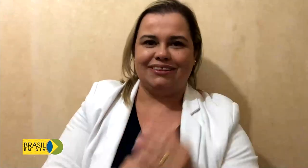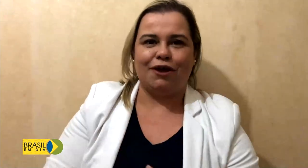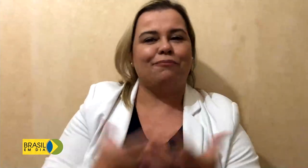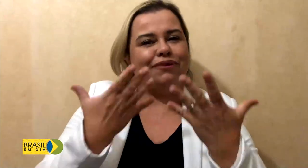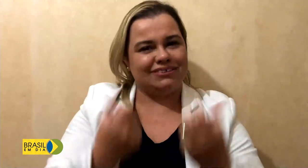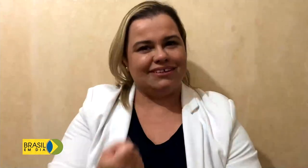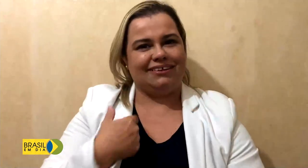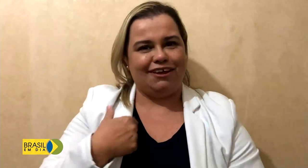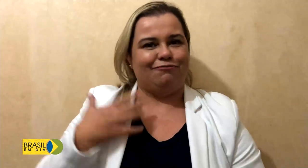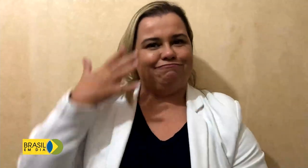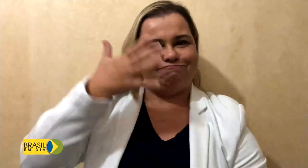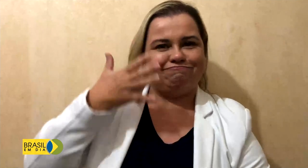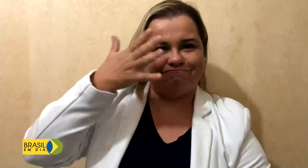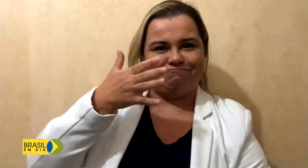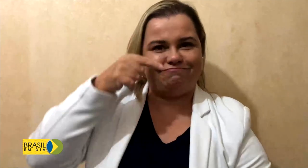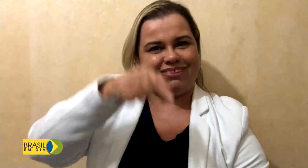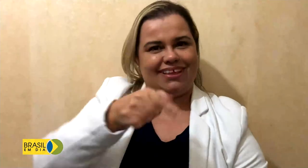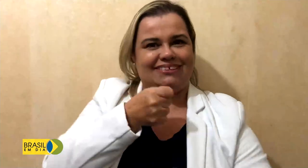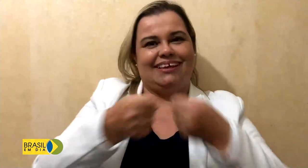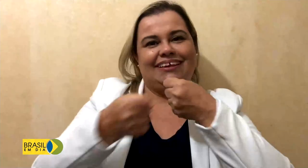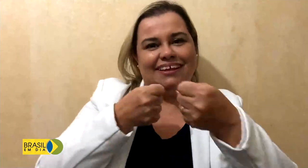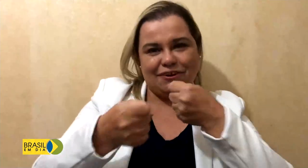comunicacional. A CIDADE NO BRASIL